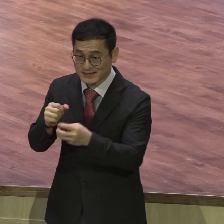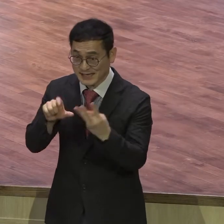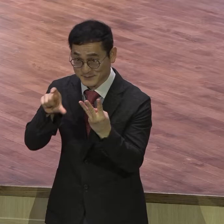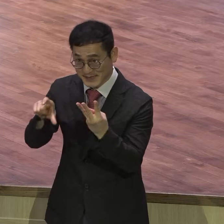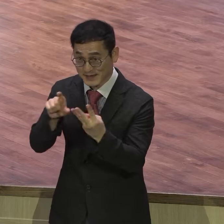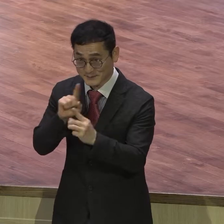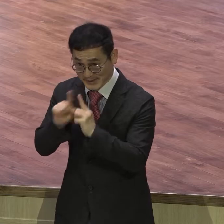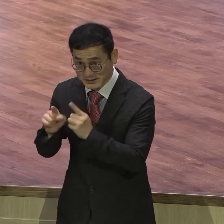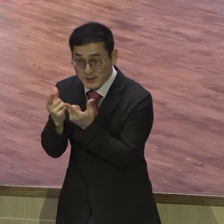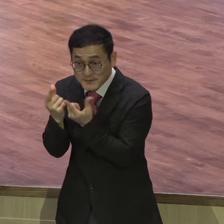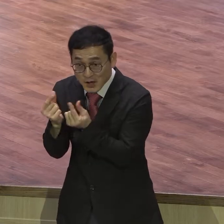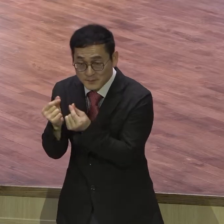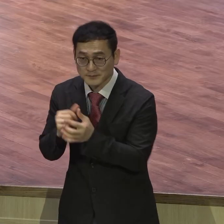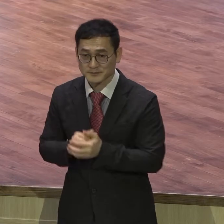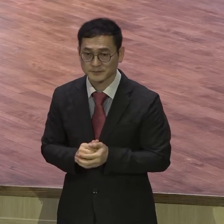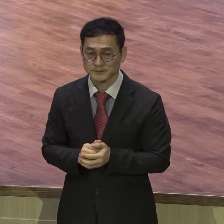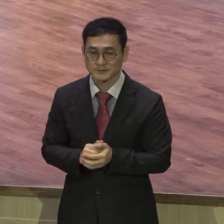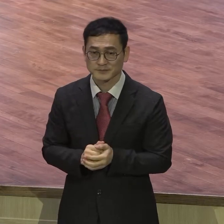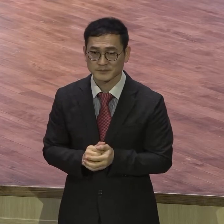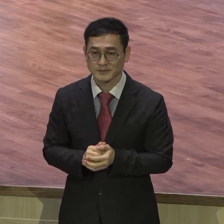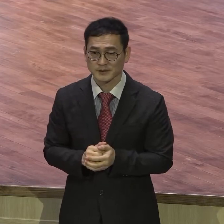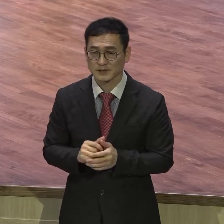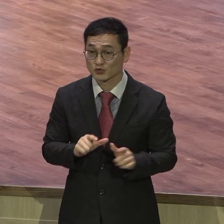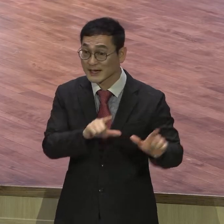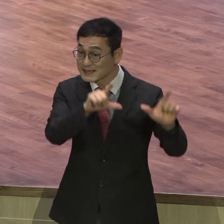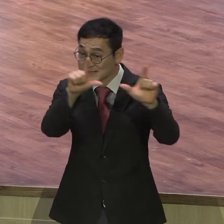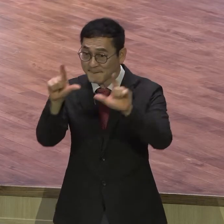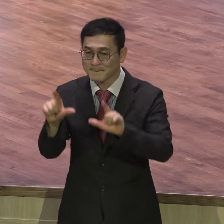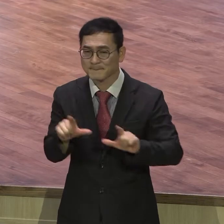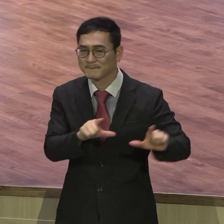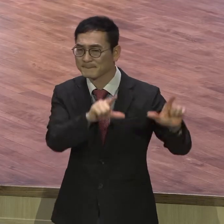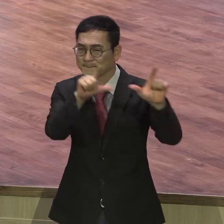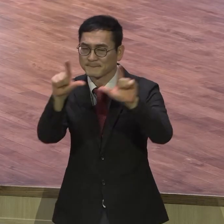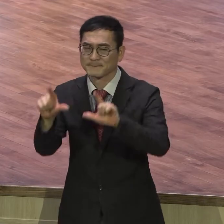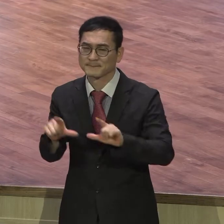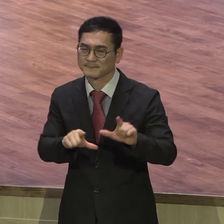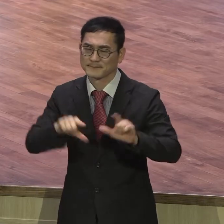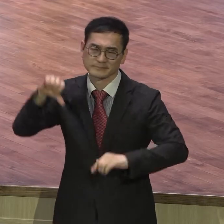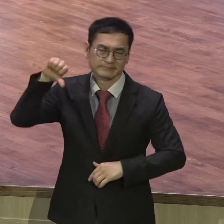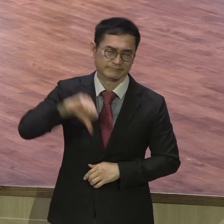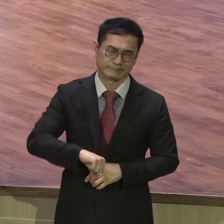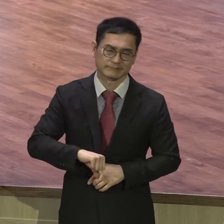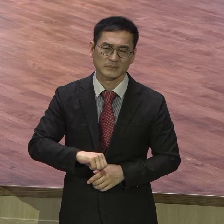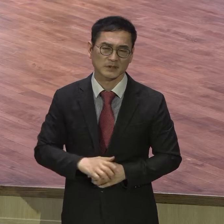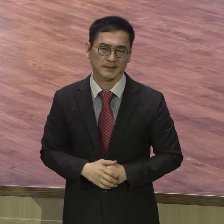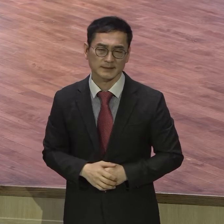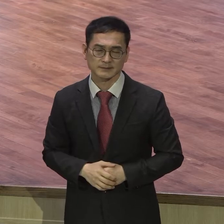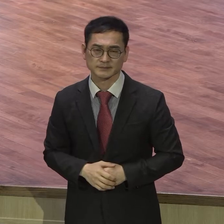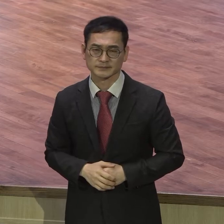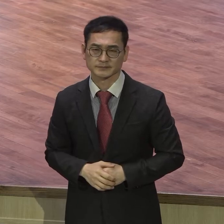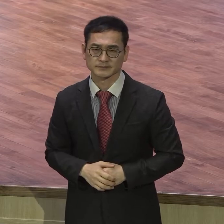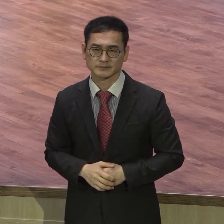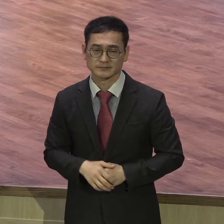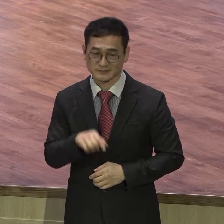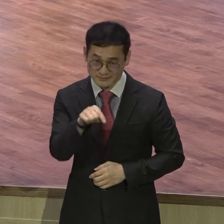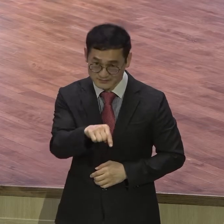많이 잘못되어 있다. 왜곡되어 있기 때문에 우리는 이런 상태에서 빨리 벗어나자. 빨리 벗어나자.